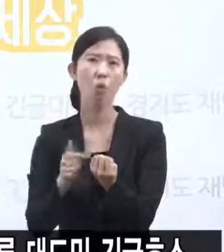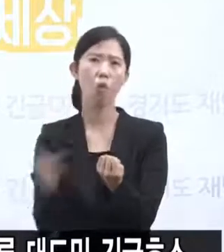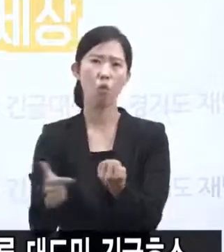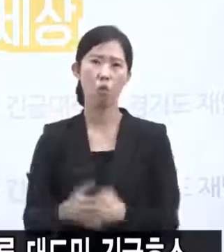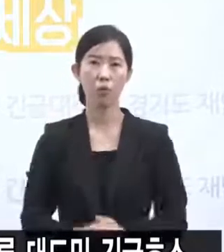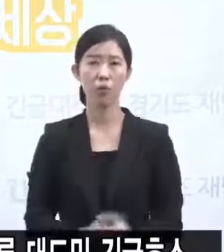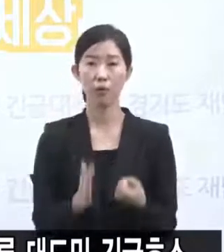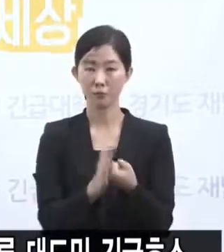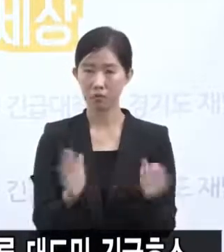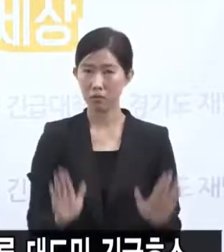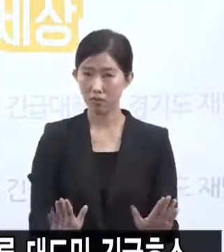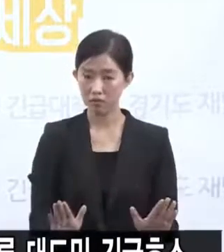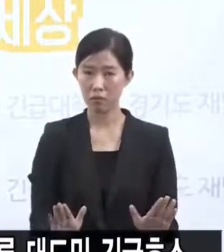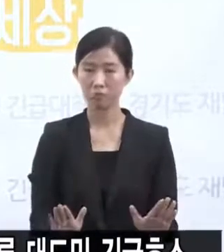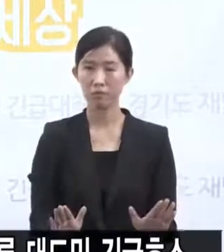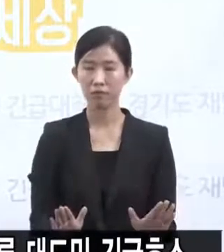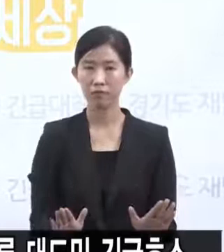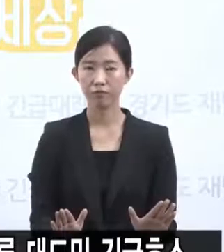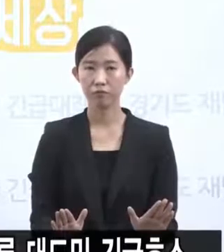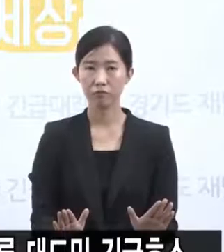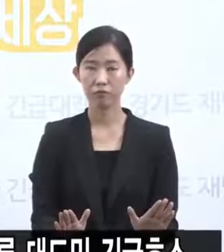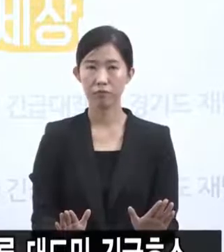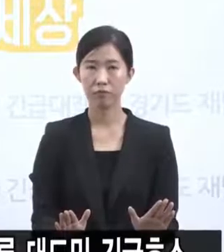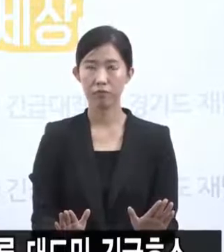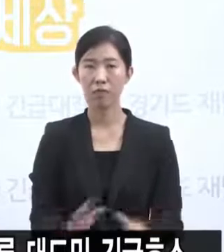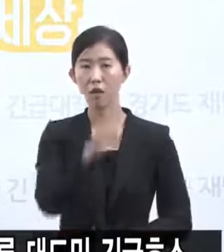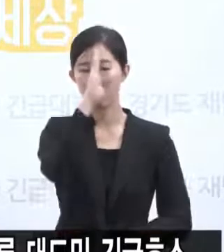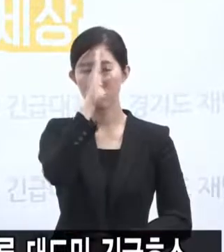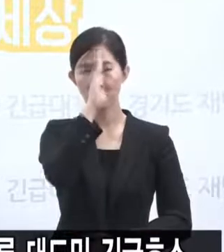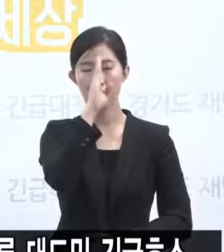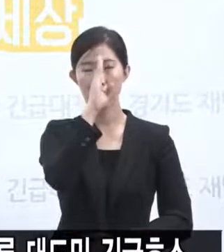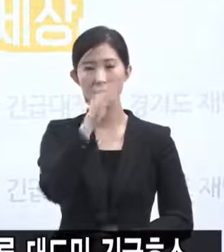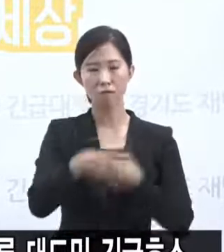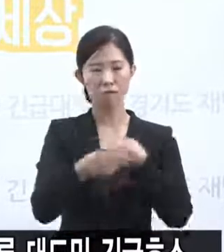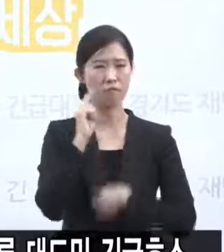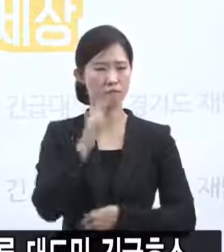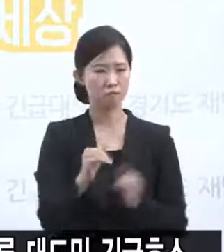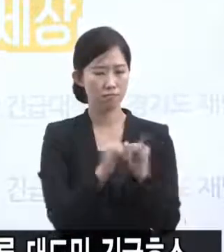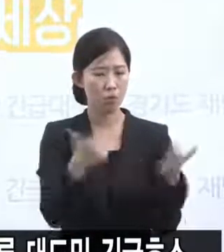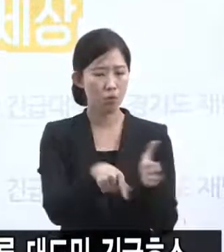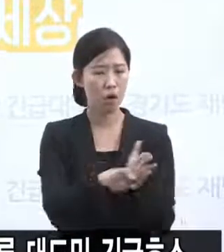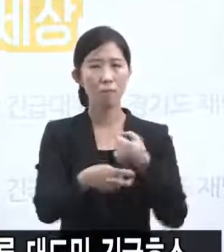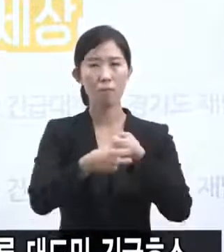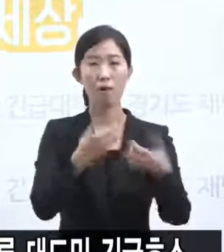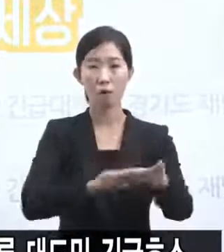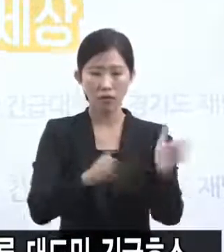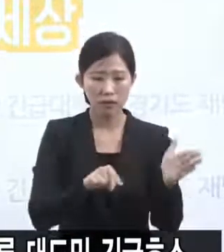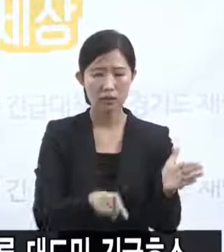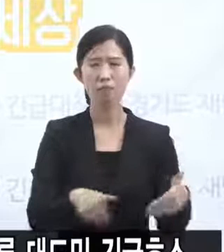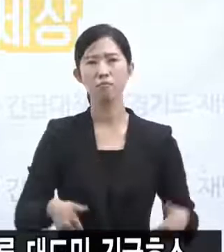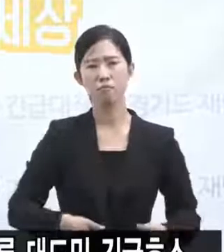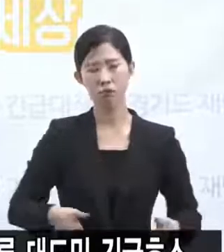따라서 지금까지와는 달리 중환자실이 필요한 경우가 훨씬 많을 것으로 생각됩니다.